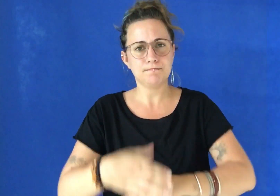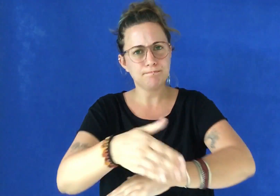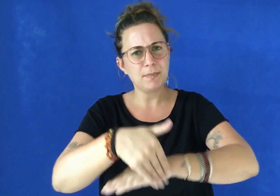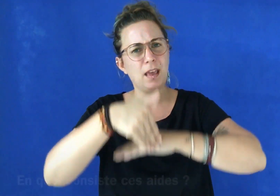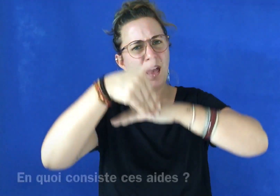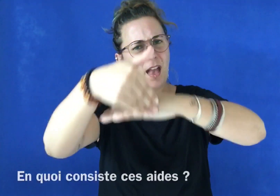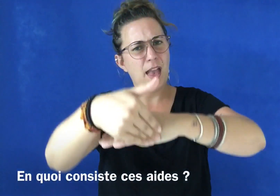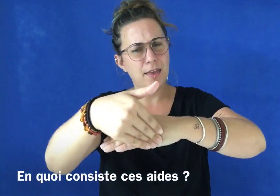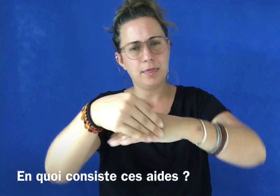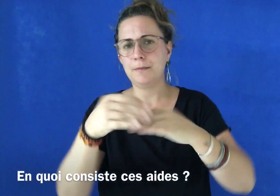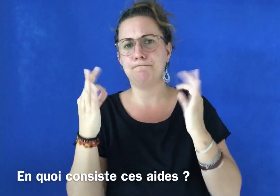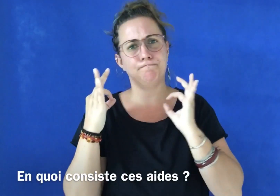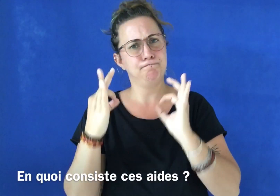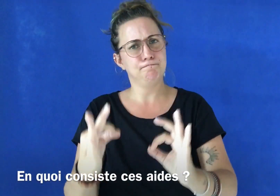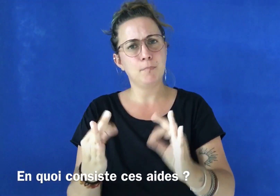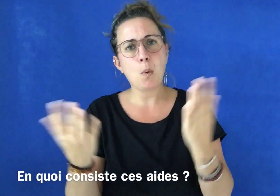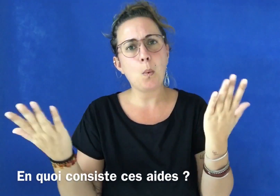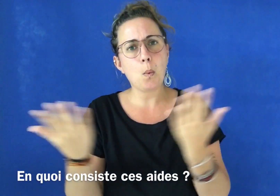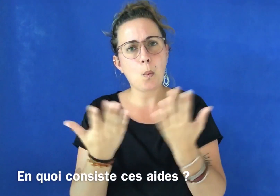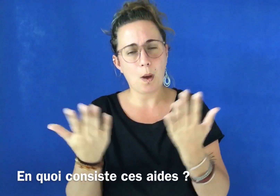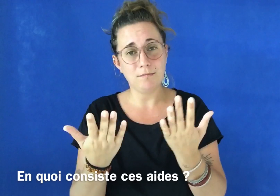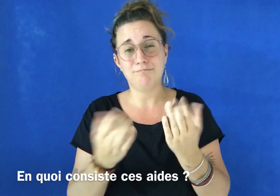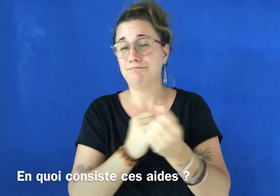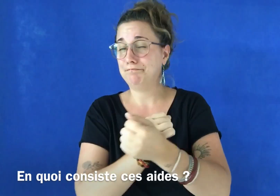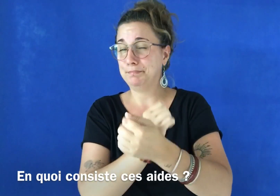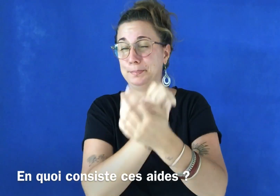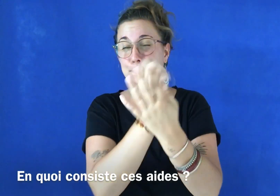En quoi consistent ces aides ?